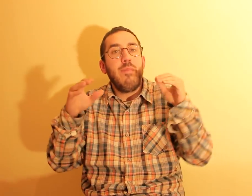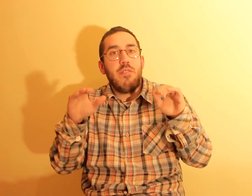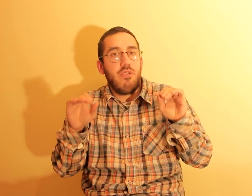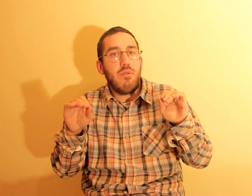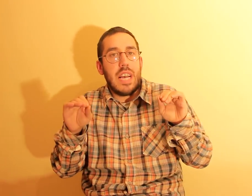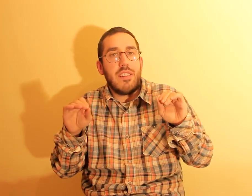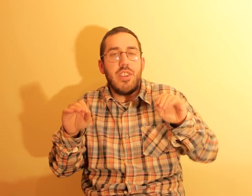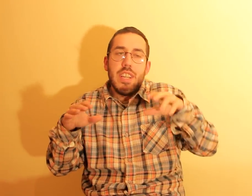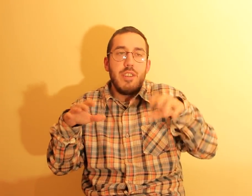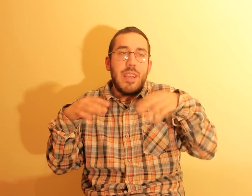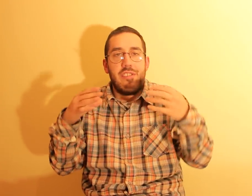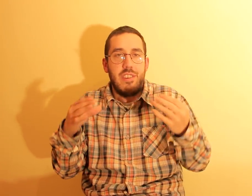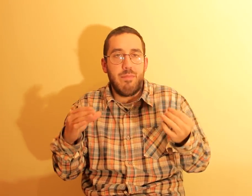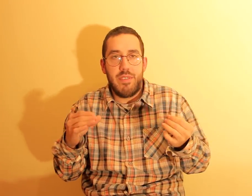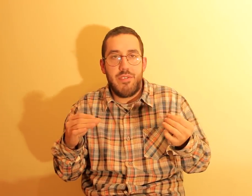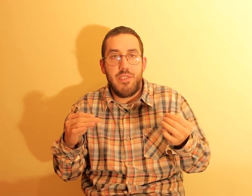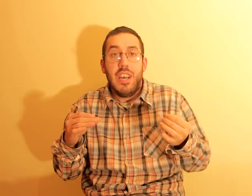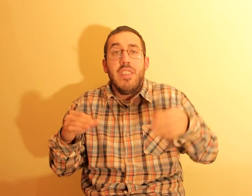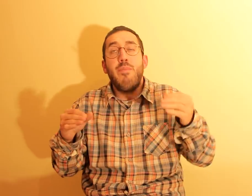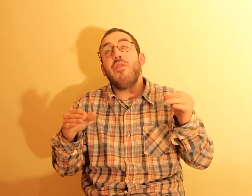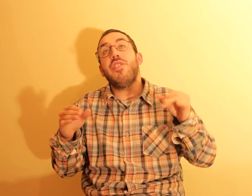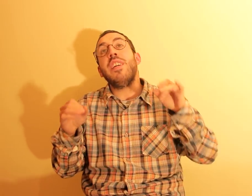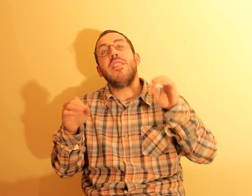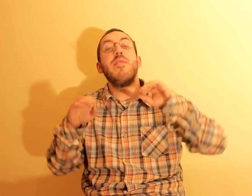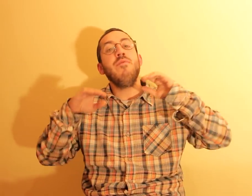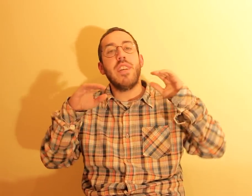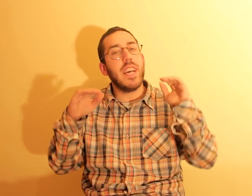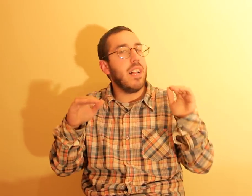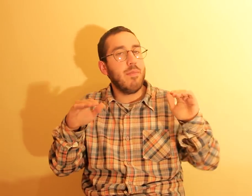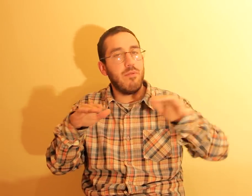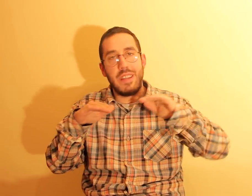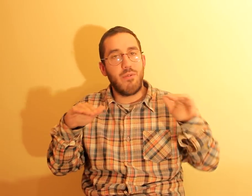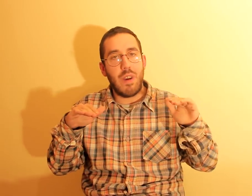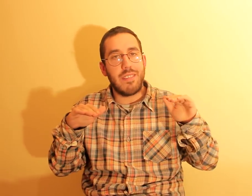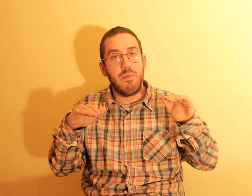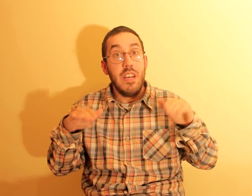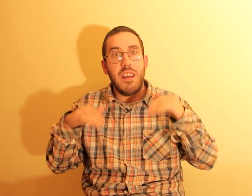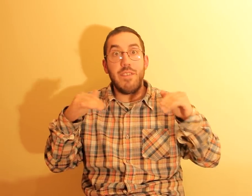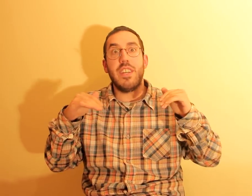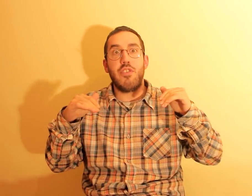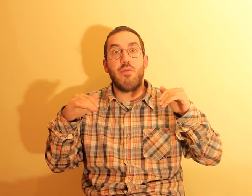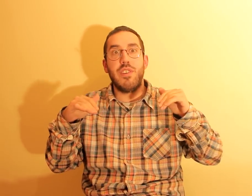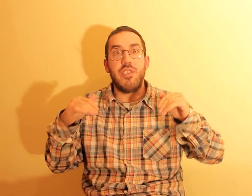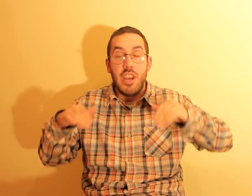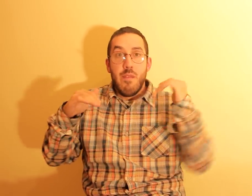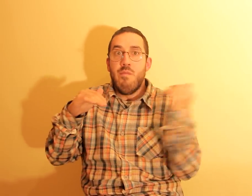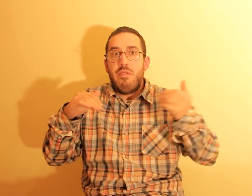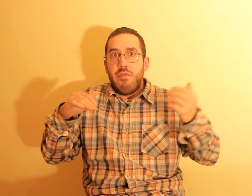menos ousadas, aquelas mais simples. Depois, têm que ter muita calma, durante o ato, não fazer as coisas, muito